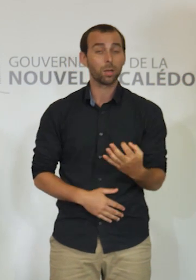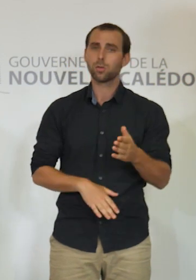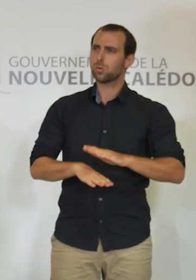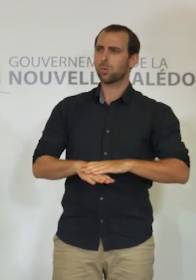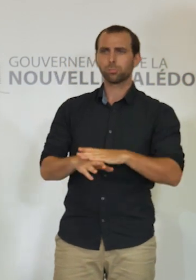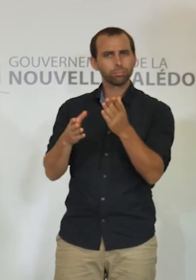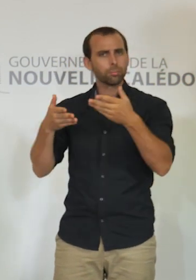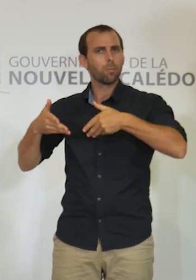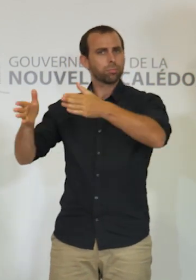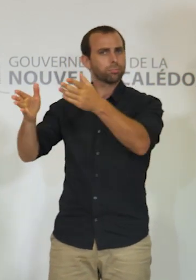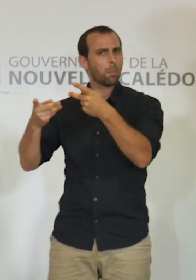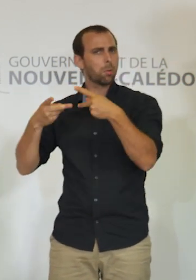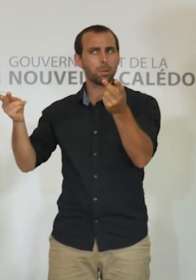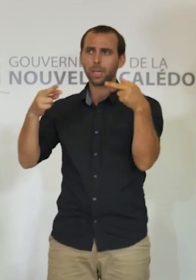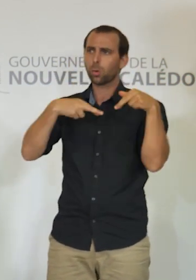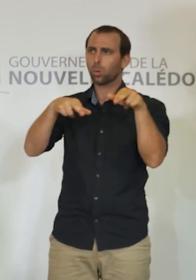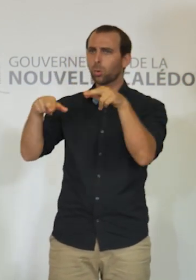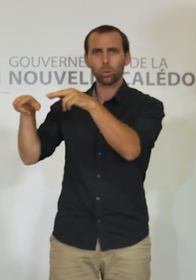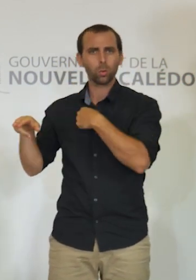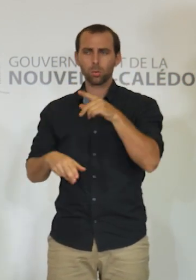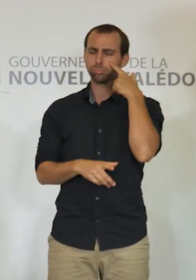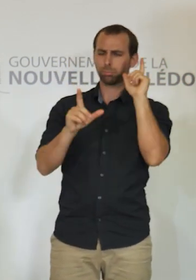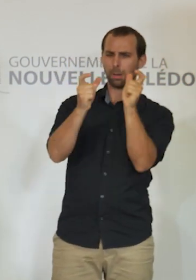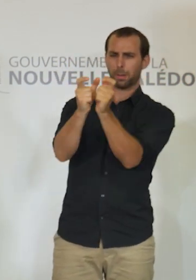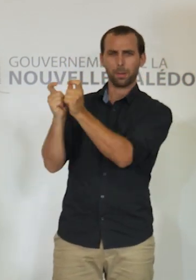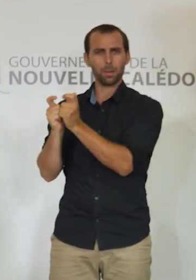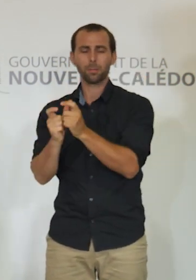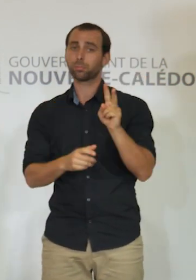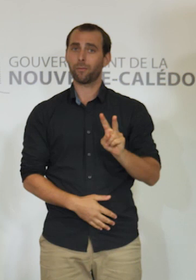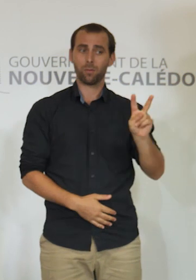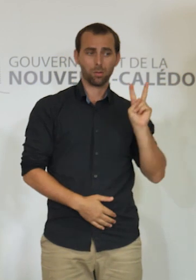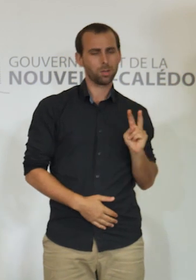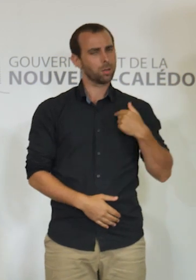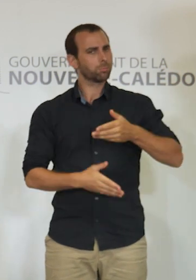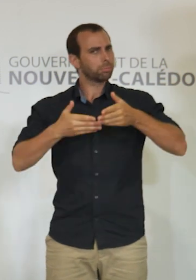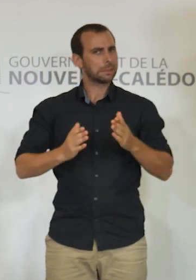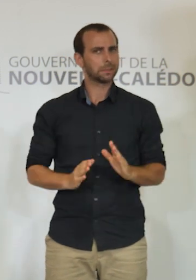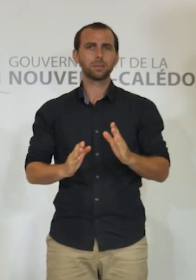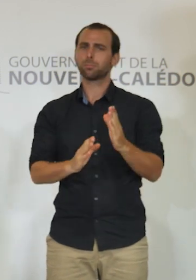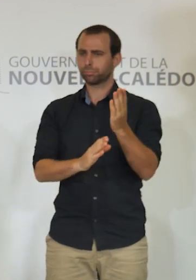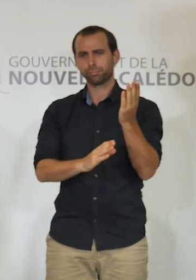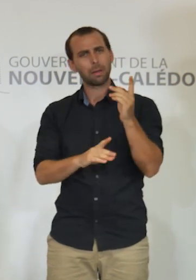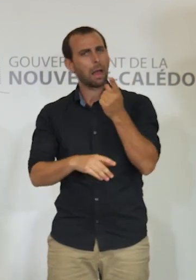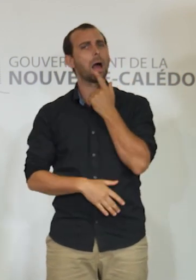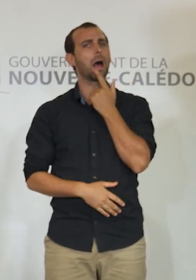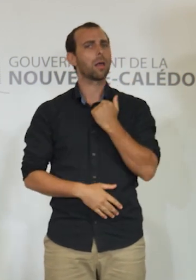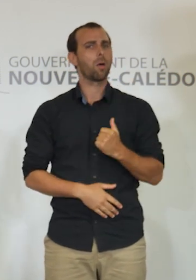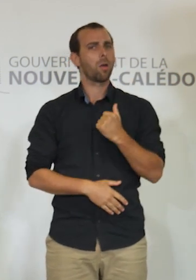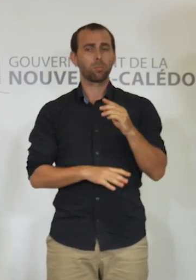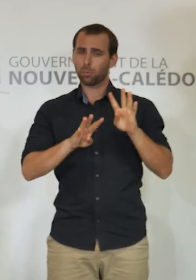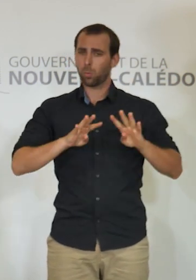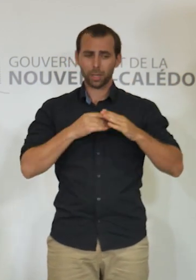voie publique, ont motivé la prise d'un arrêté ce vendredi restreignant la vente d'alcool pour l'ensemble de ce week-end sur l'agglomération